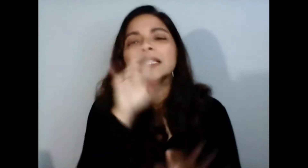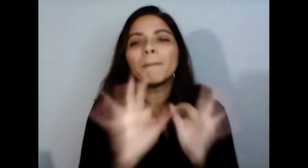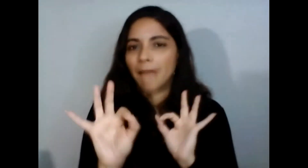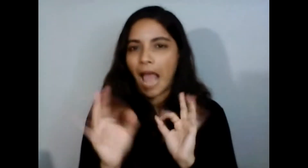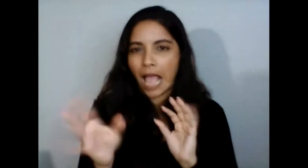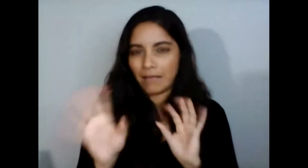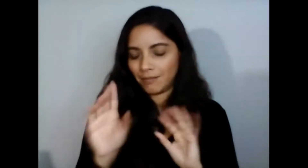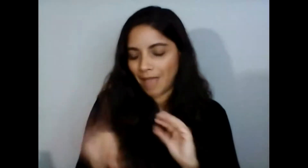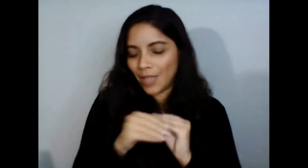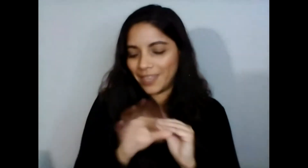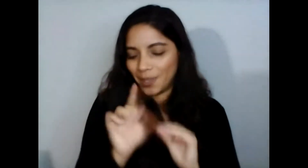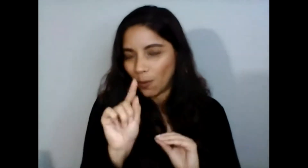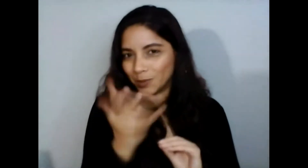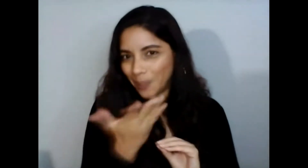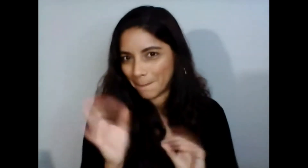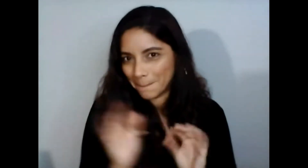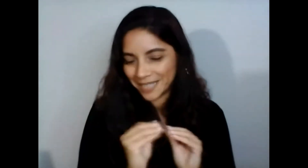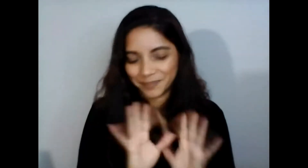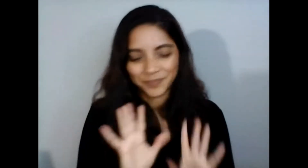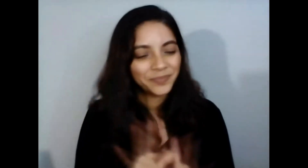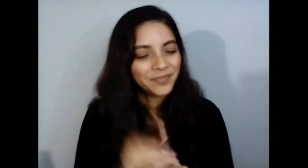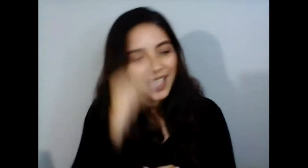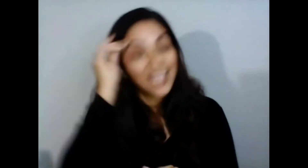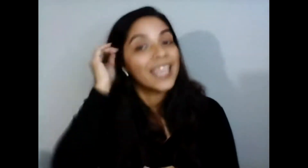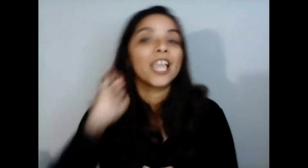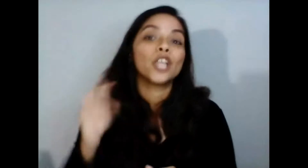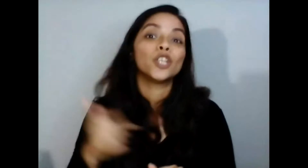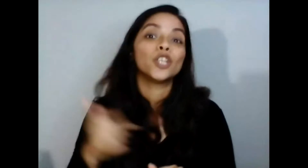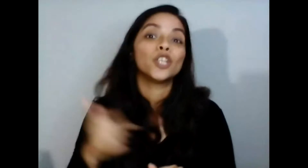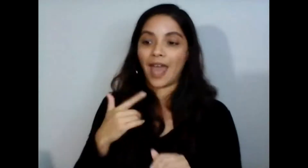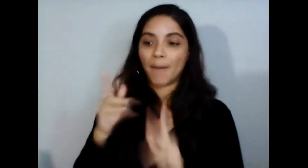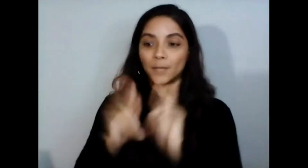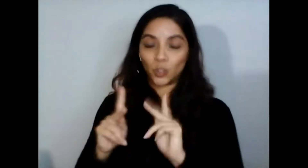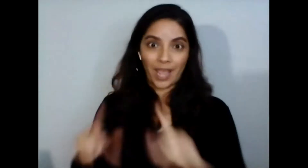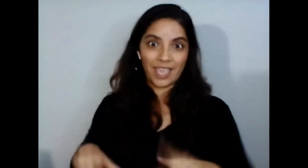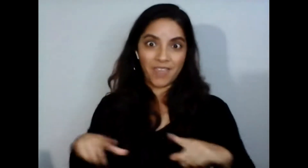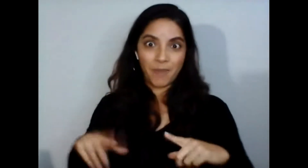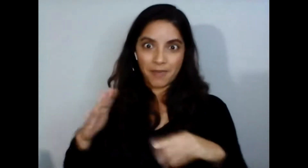decir algunas cositas que utilicé para mis adultos mayores